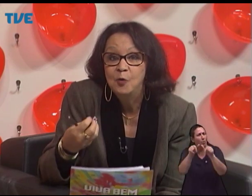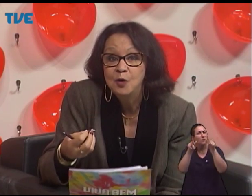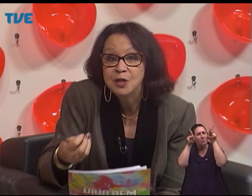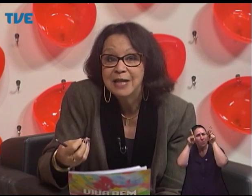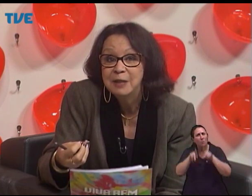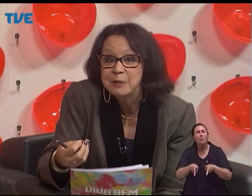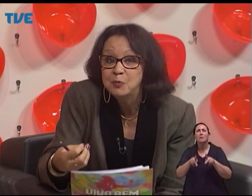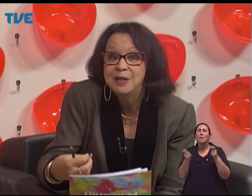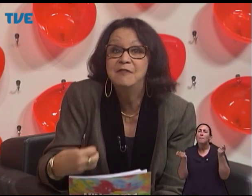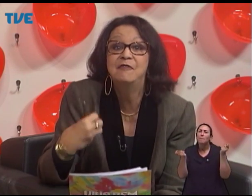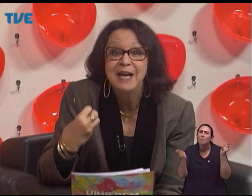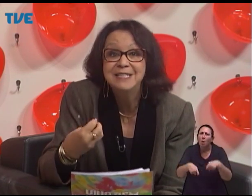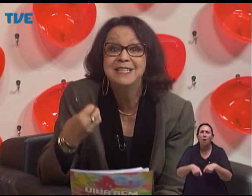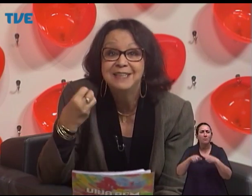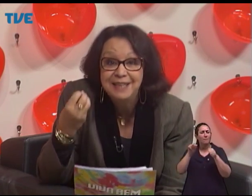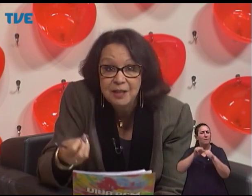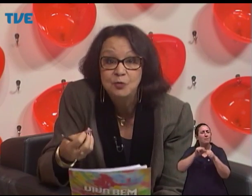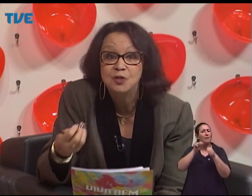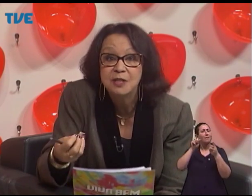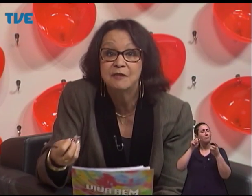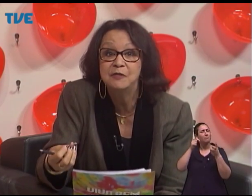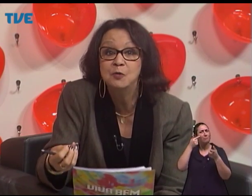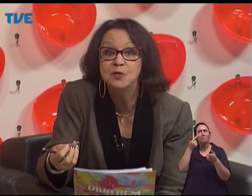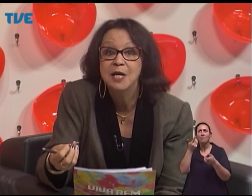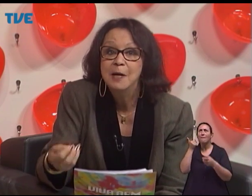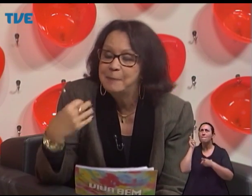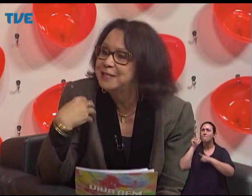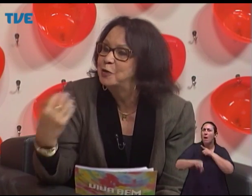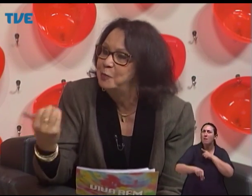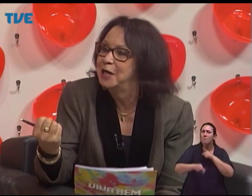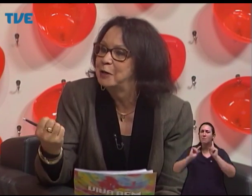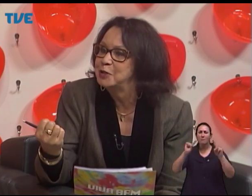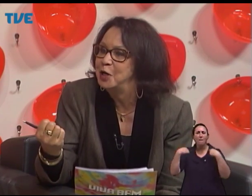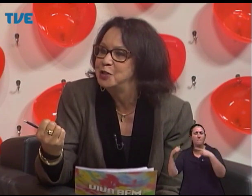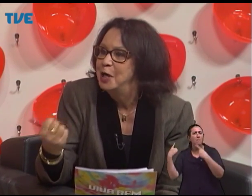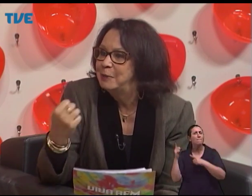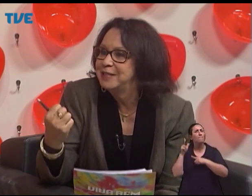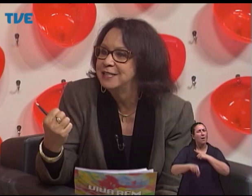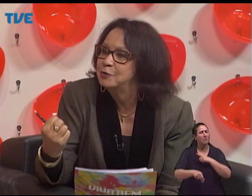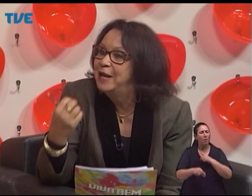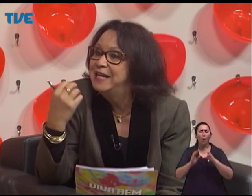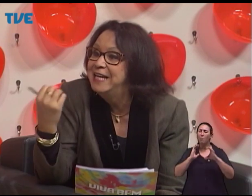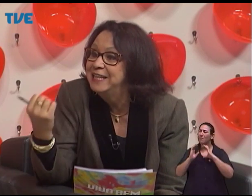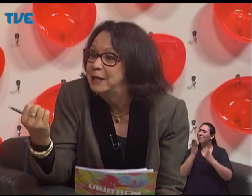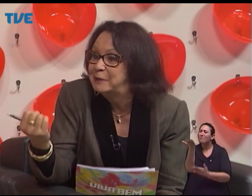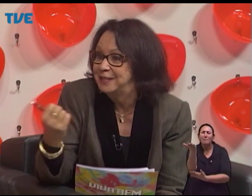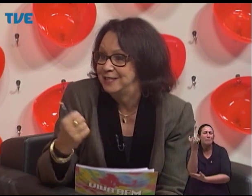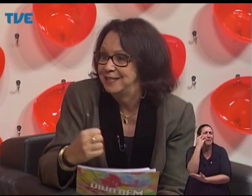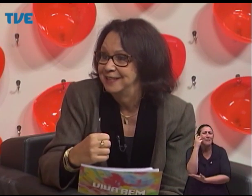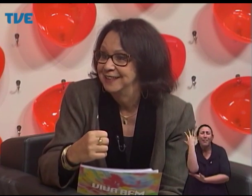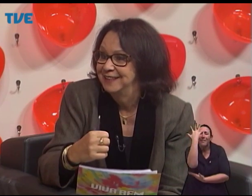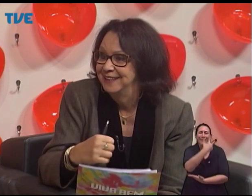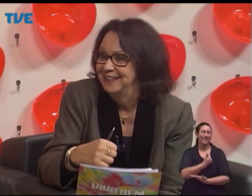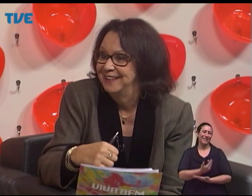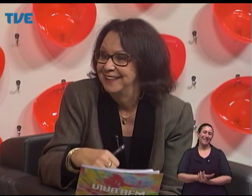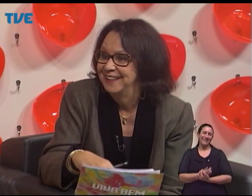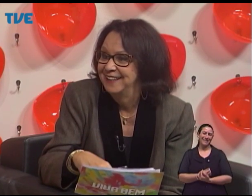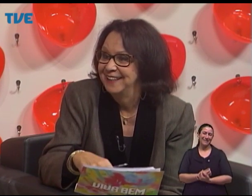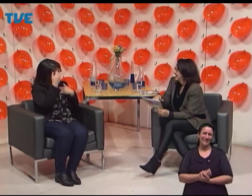é o valor de cada pessoa que vence tantos desafios para se comunicar com a gente. Patrícia, tu é linda, Patrícia.